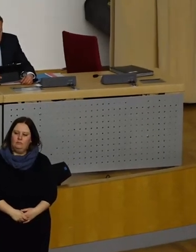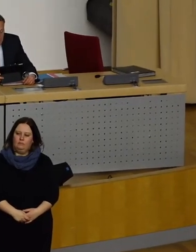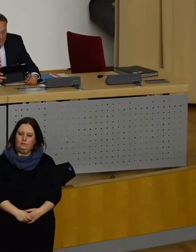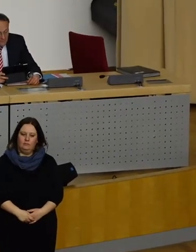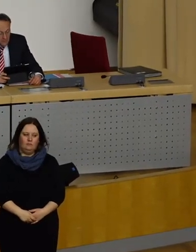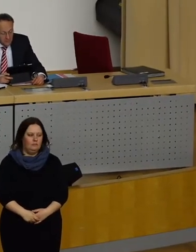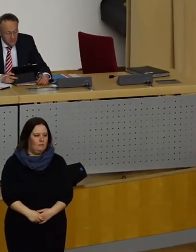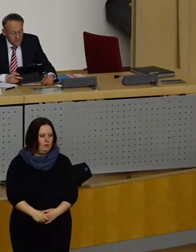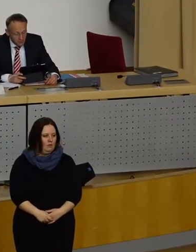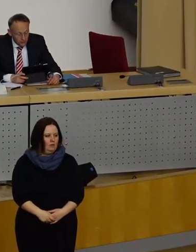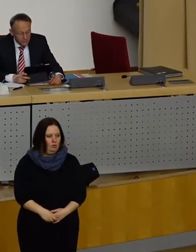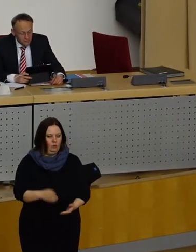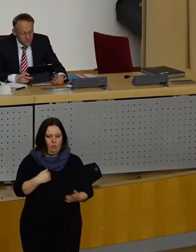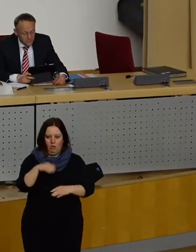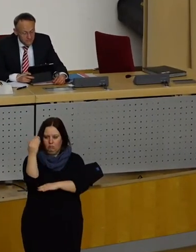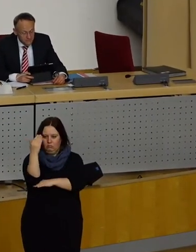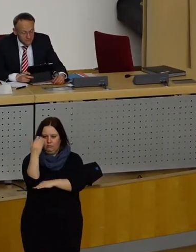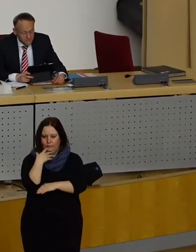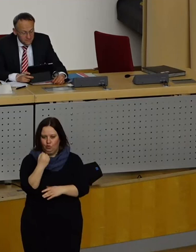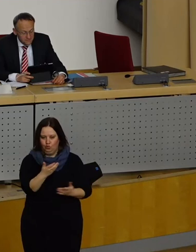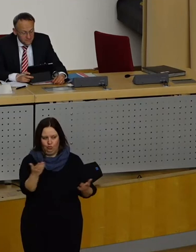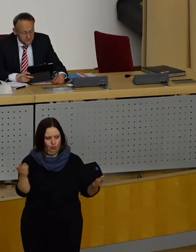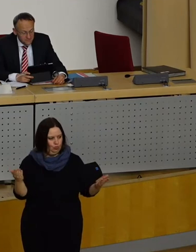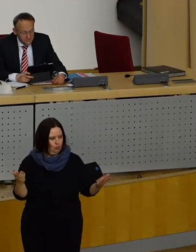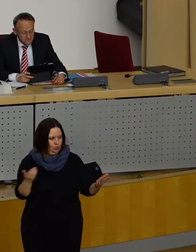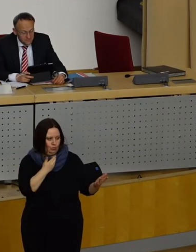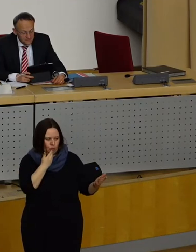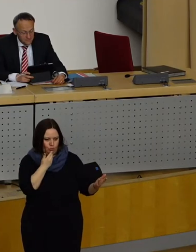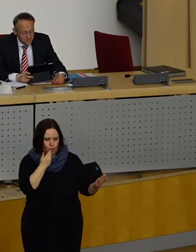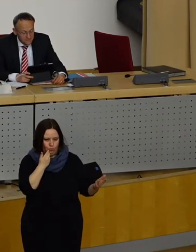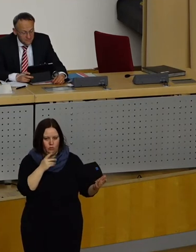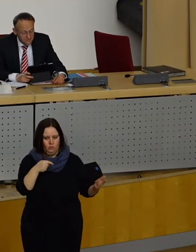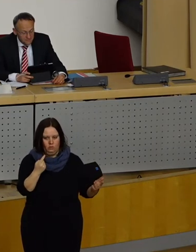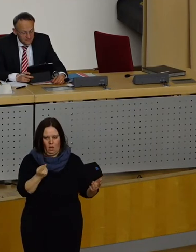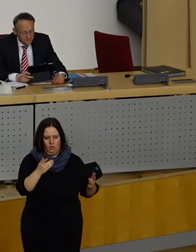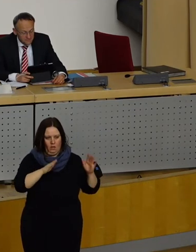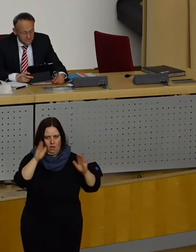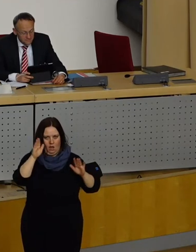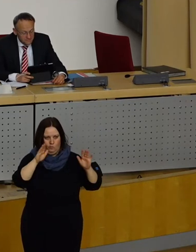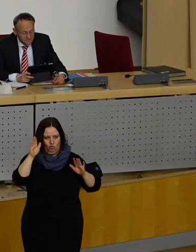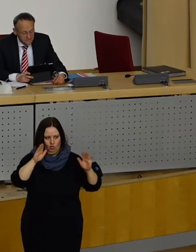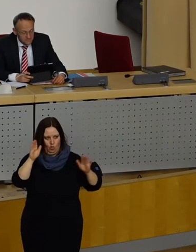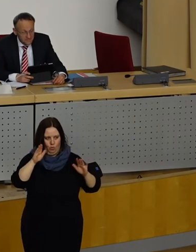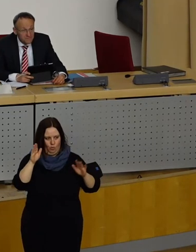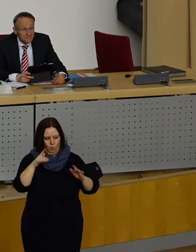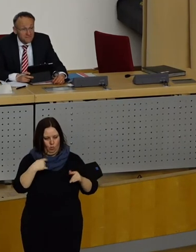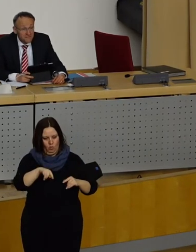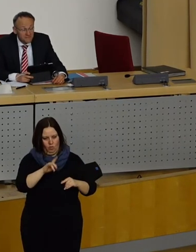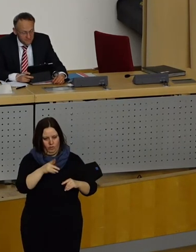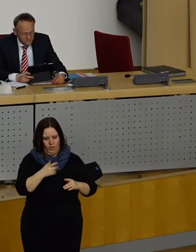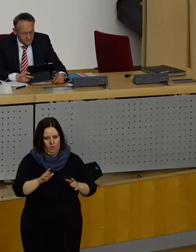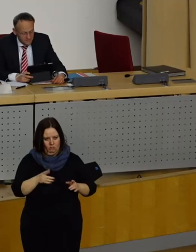Wird weiterhin das Wort gewünscht? Das sehe ich nicht. Dann können wir zur Abstimmung über den federführenden